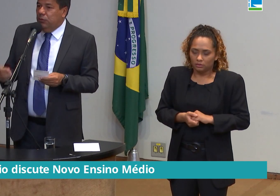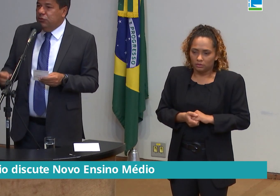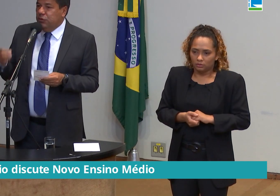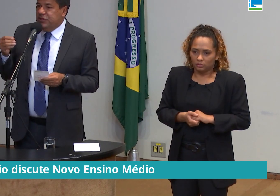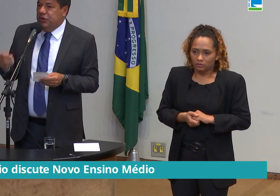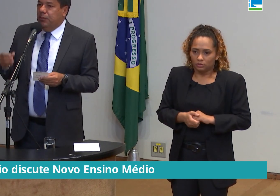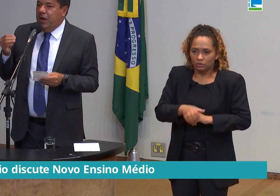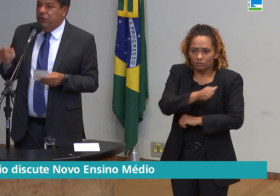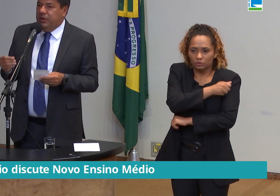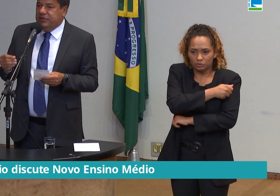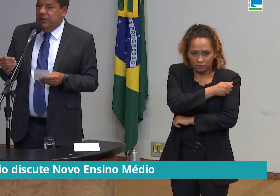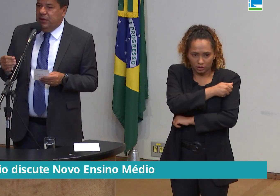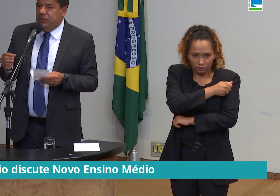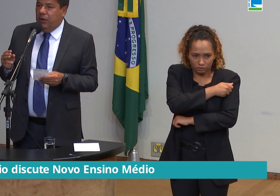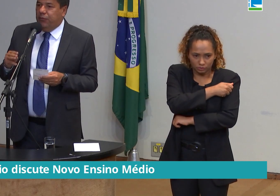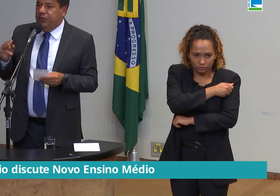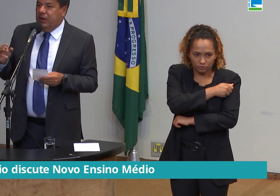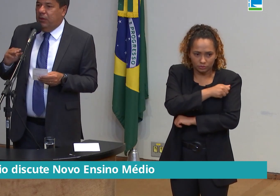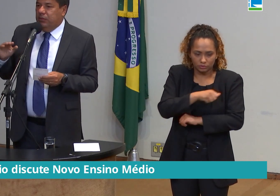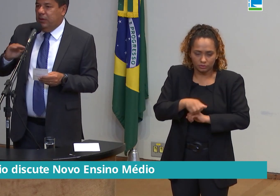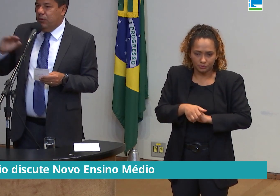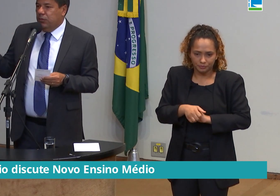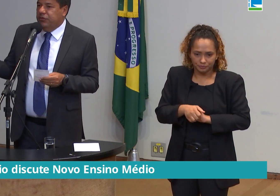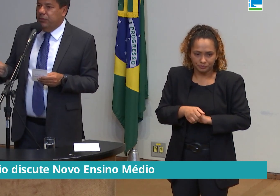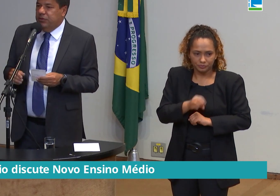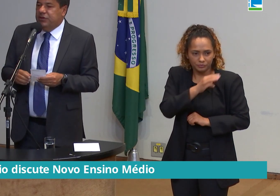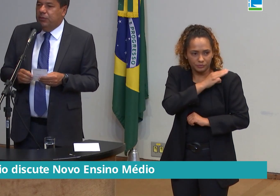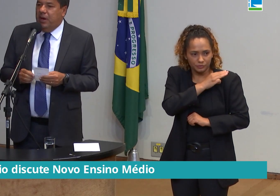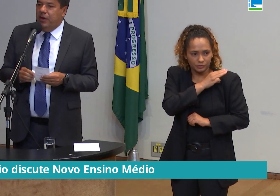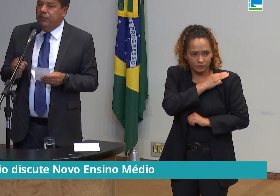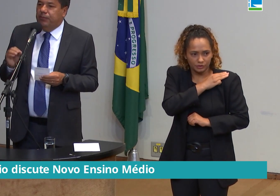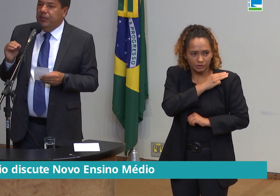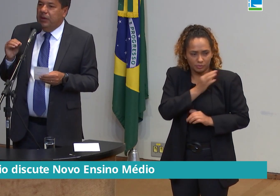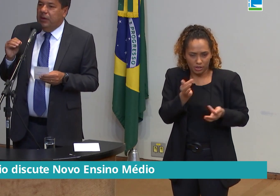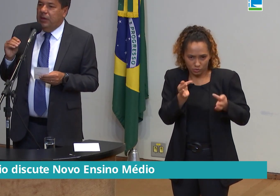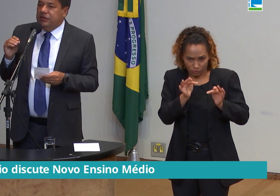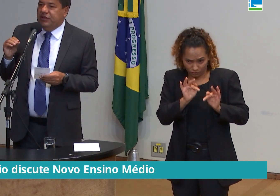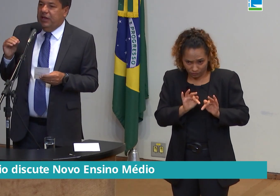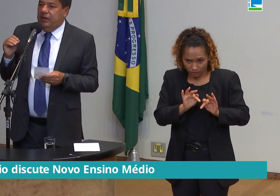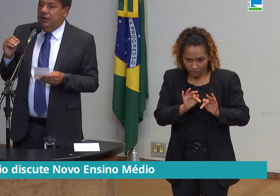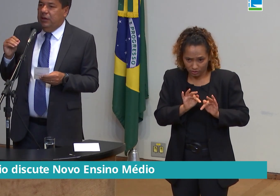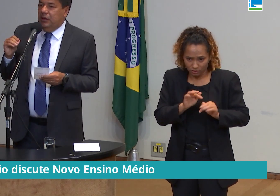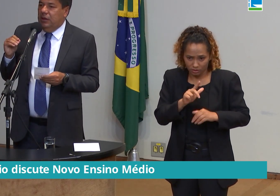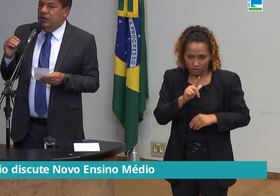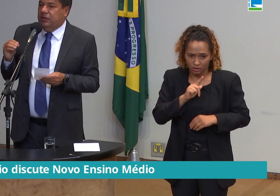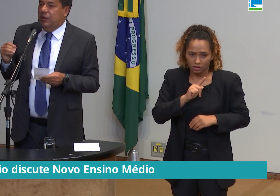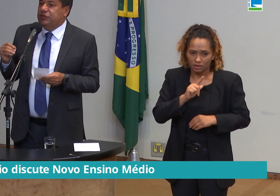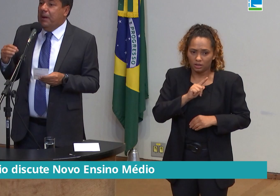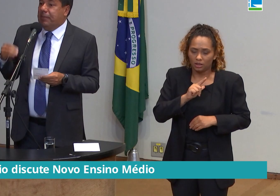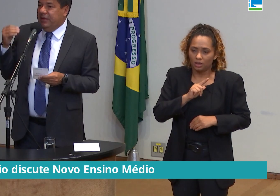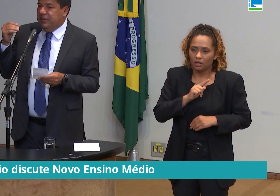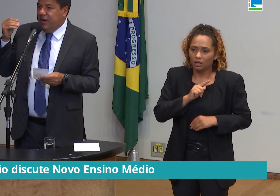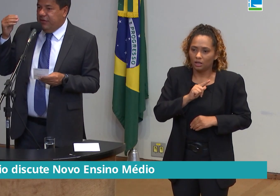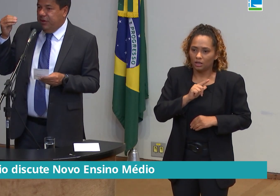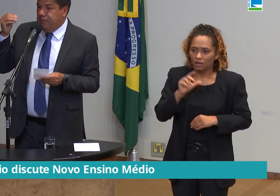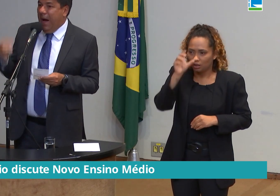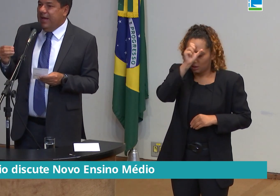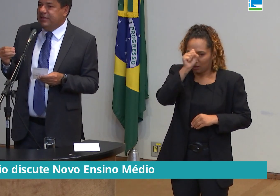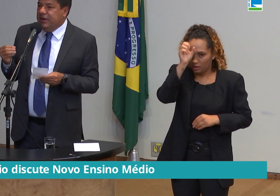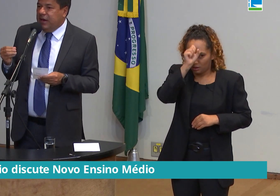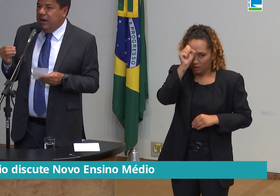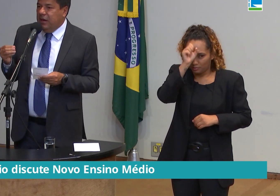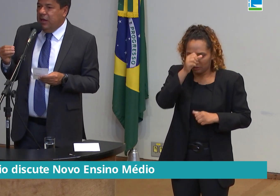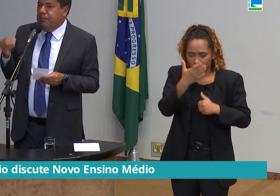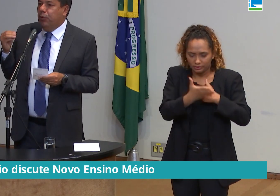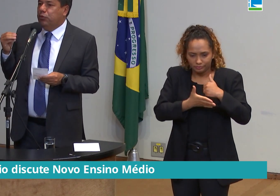pouco. Os alunos do ensino médio brasileiro, ao final, na conclusão do ensino médio, eles têm, em termos de aprendizagem